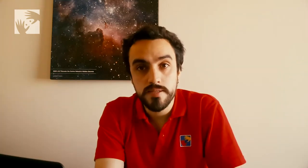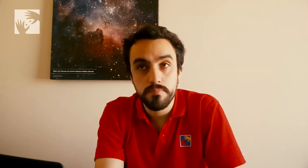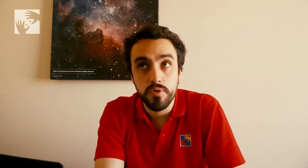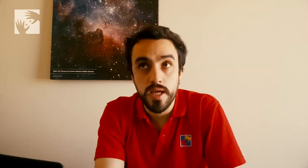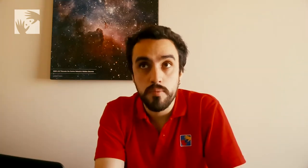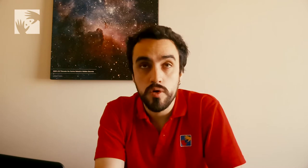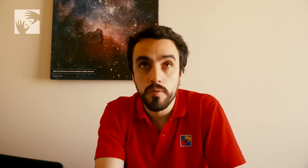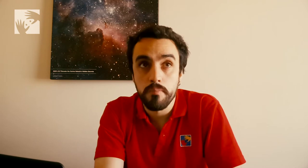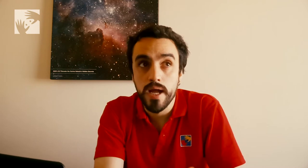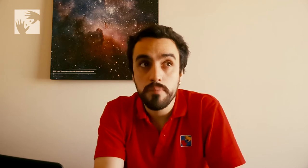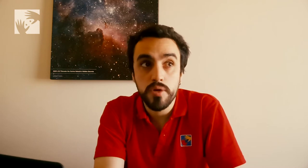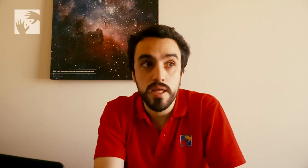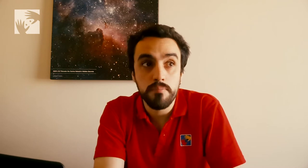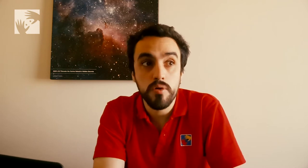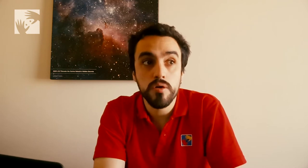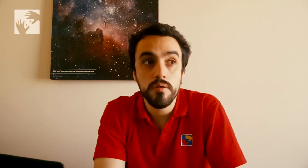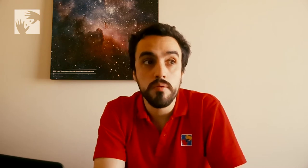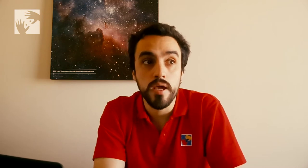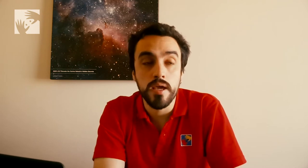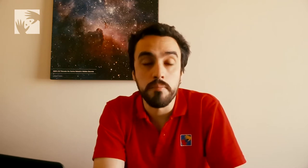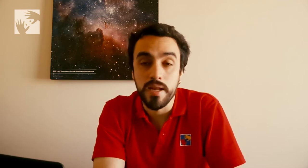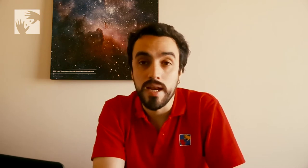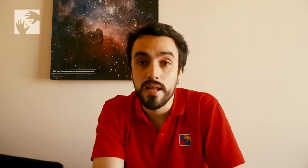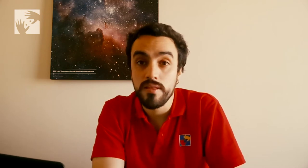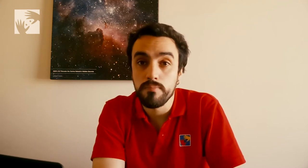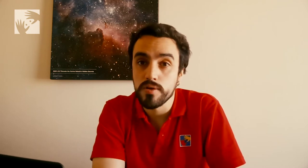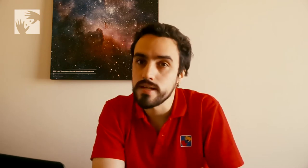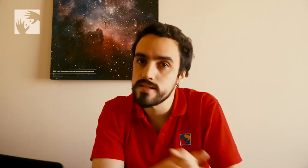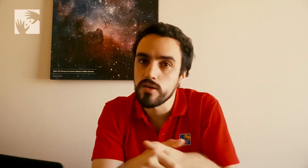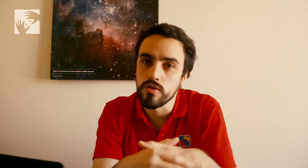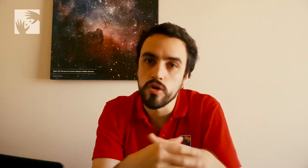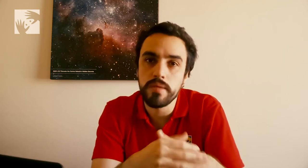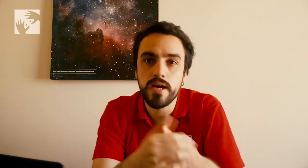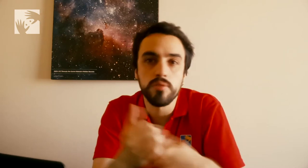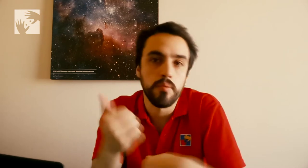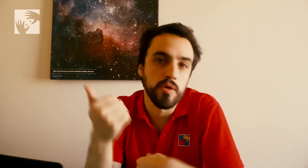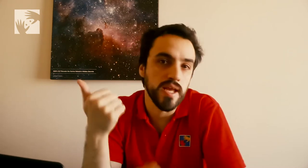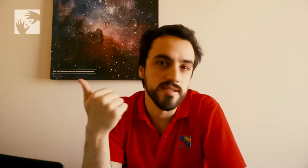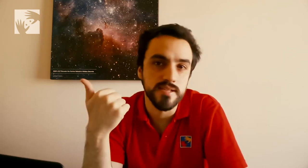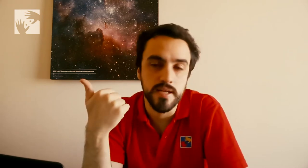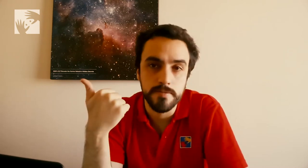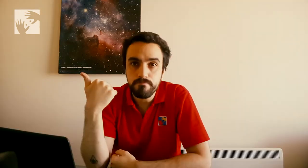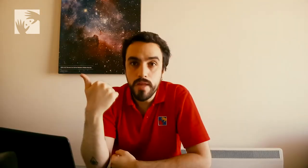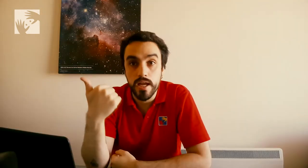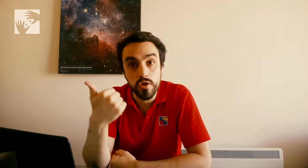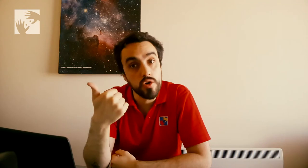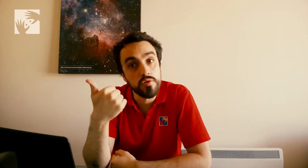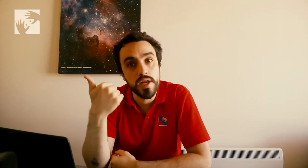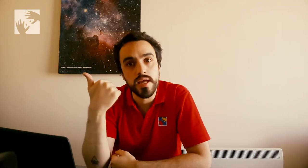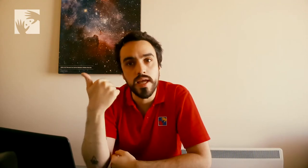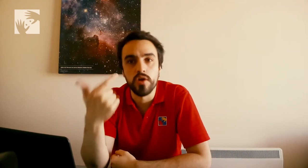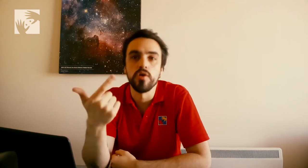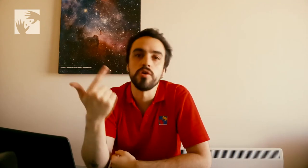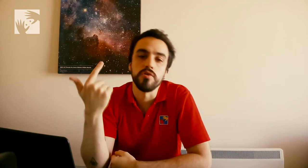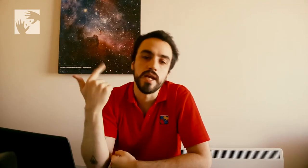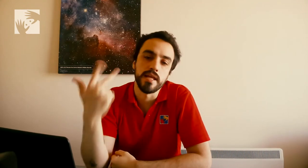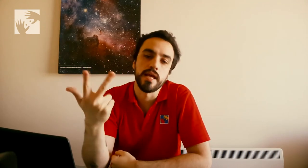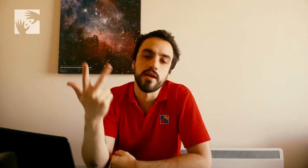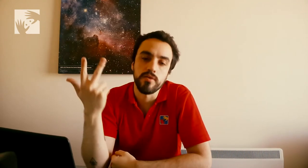podríamos nombrar, por ejemplo, minerales de importancia económica como podrían ser el cobre, el oro, el hierro,